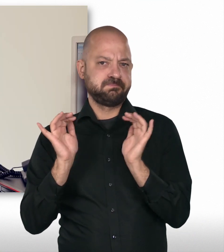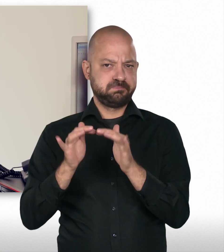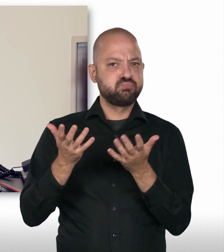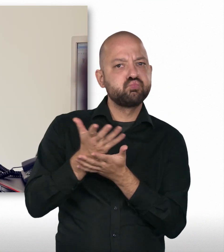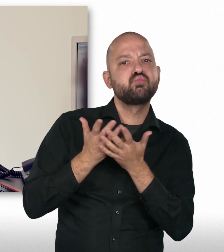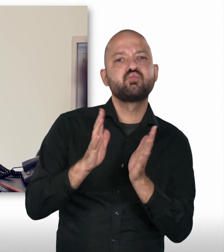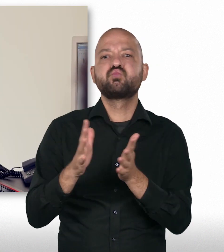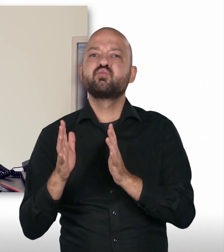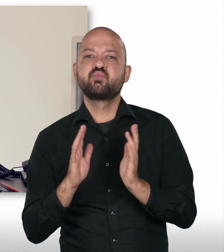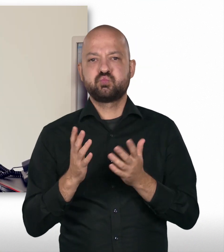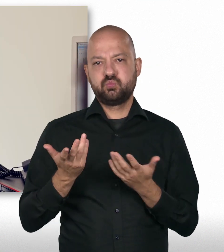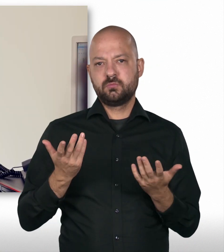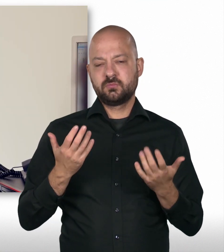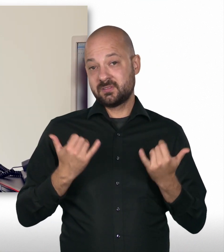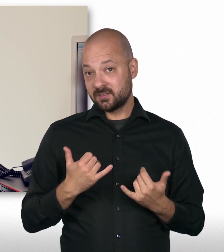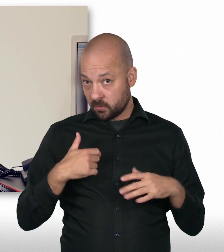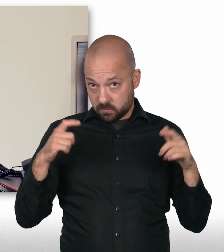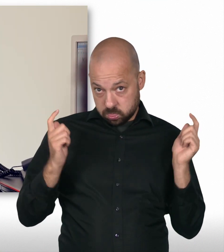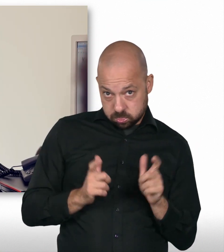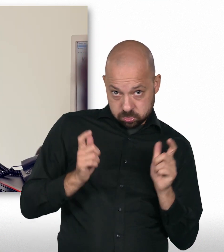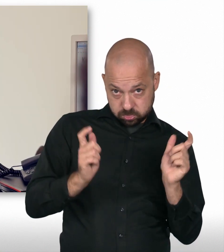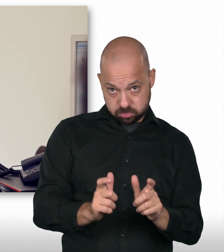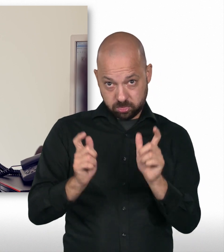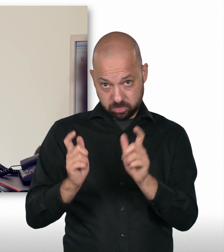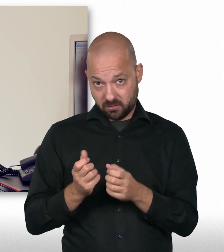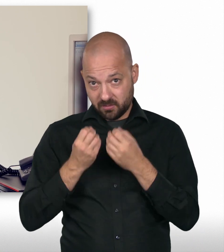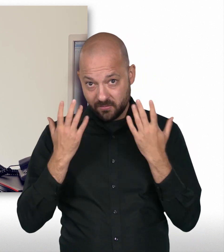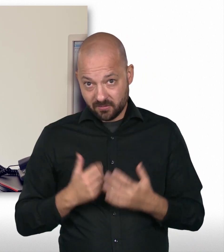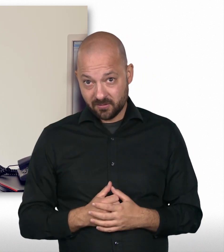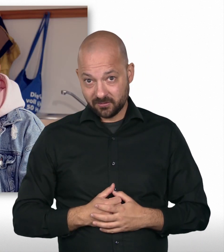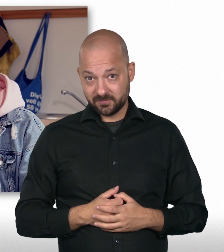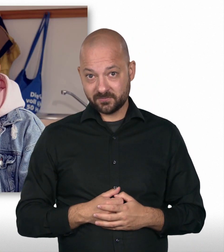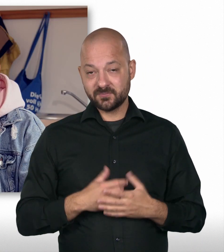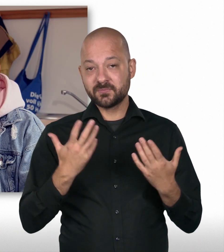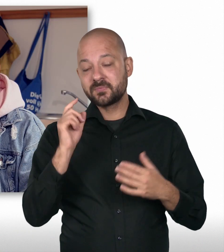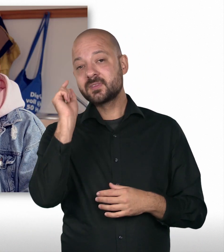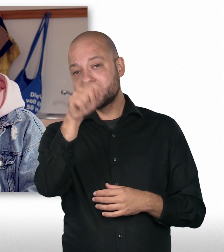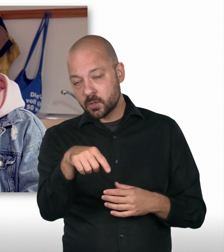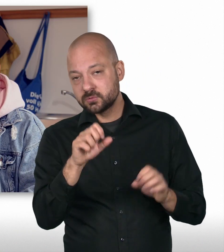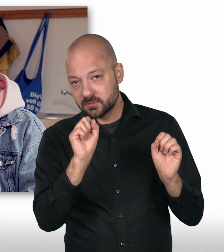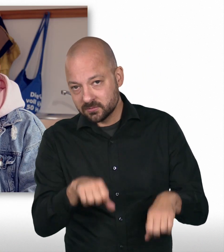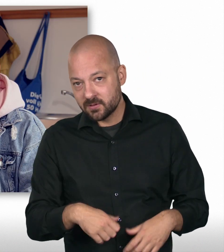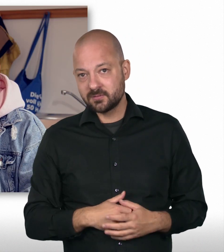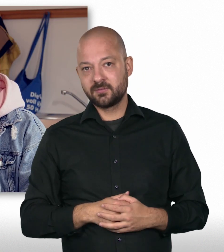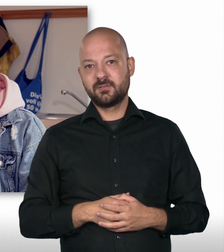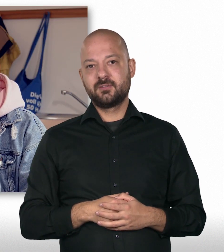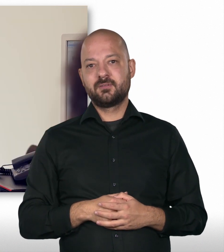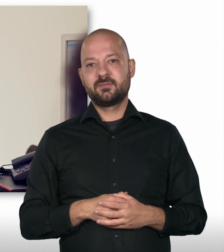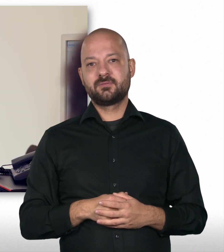einen Partyraum, wo man sich öfter mal aufhält. Wir hatten das alles hier leider ein bisschen beschränkt und wenn dann nur im Freien. Aber ja,